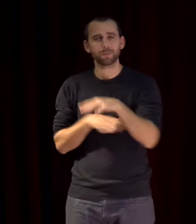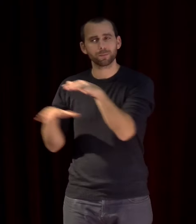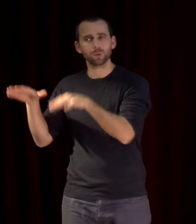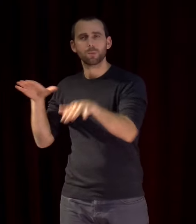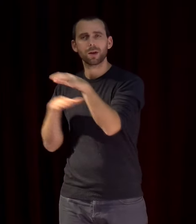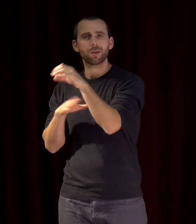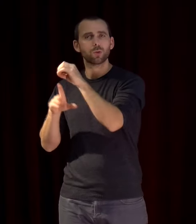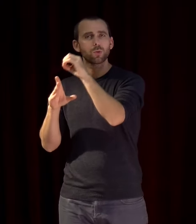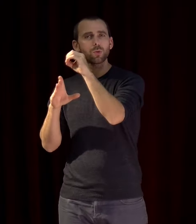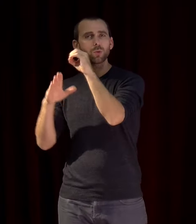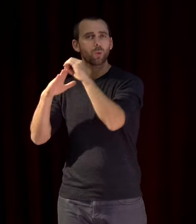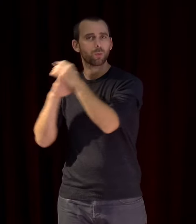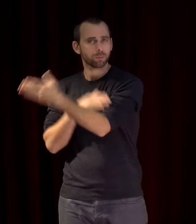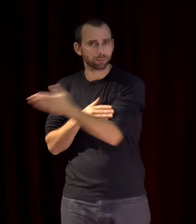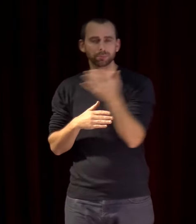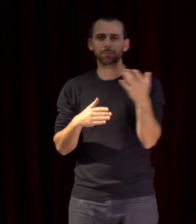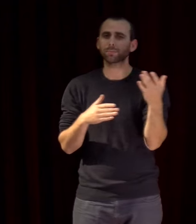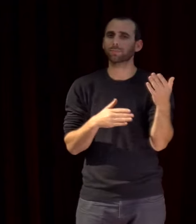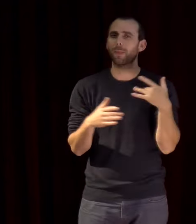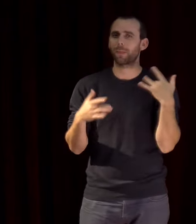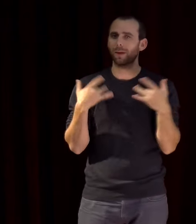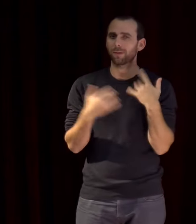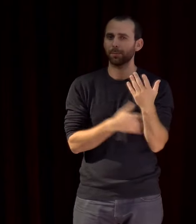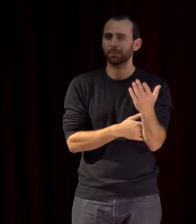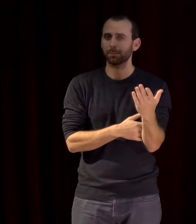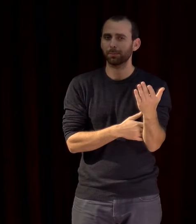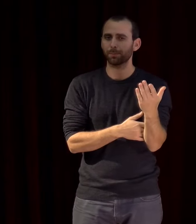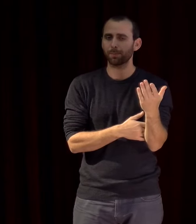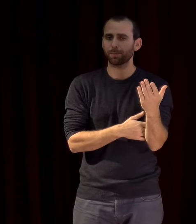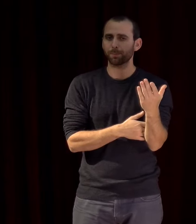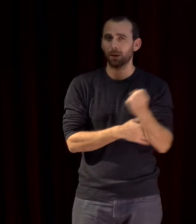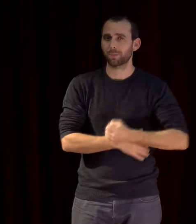il y a le Hangar Théâtre et l'École Nationale Supérieure des Arts Dramatiques de Montpellier.